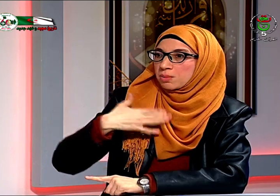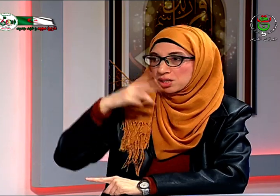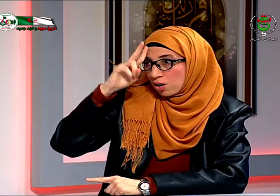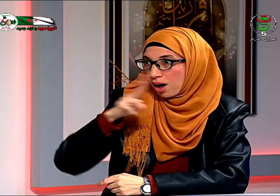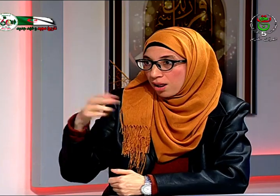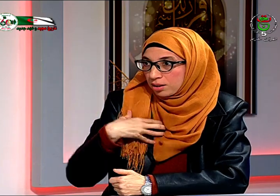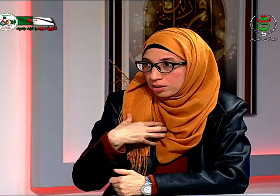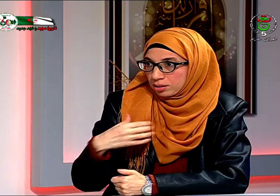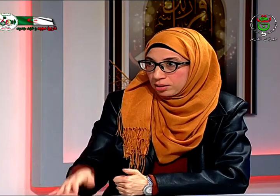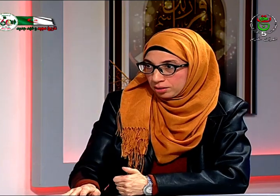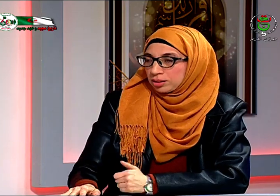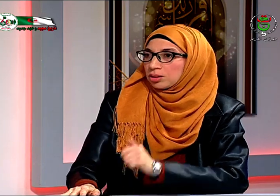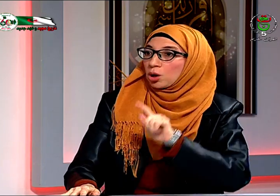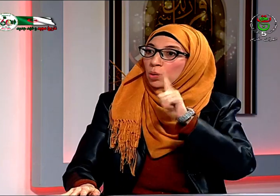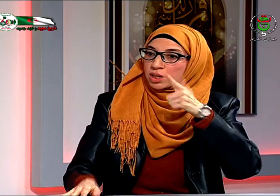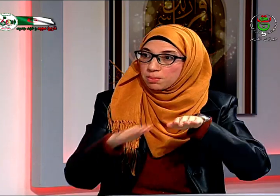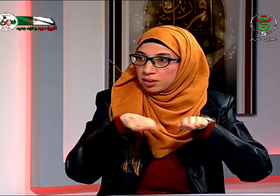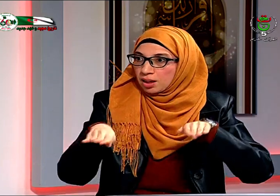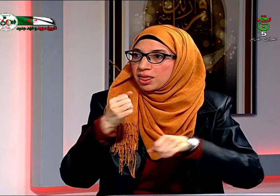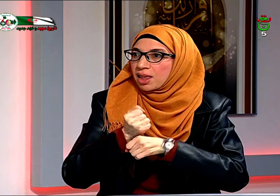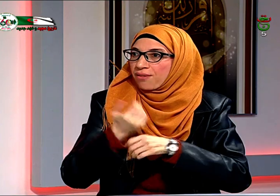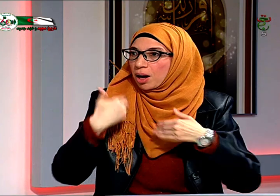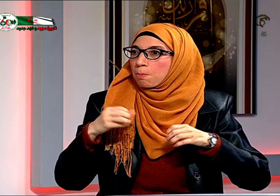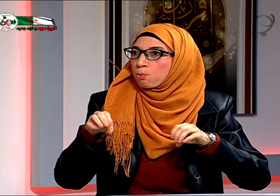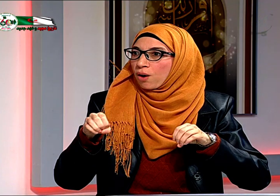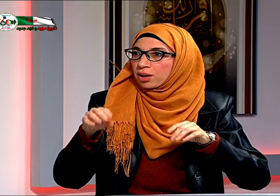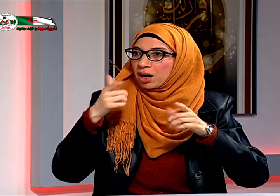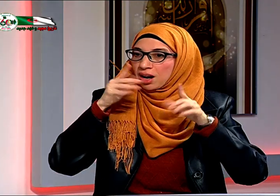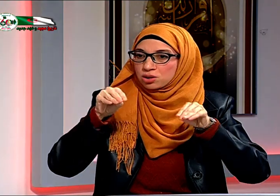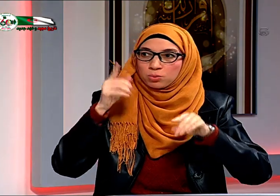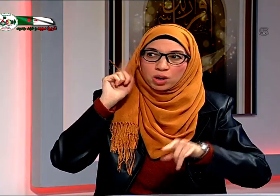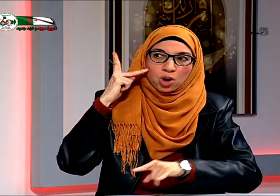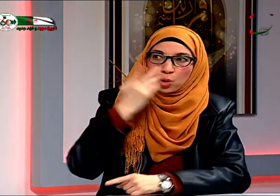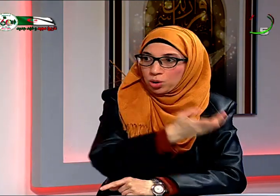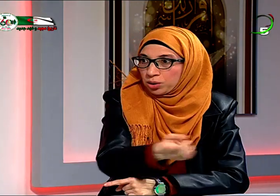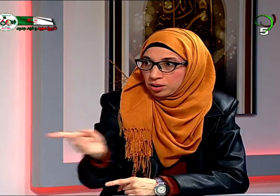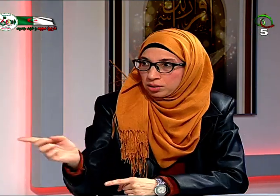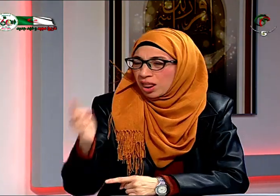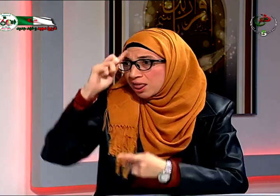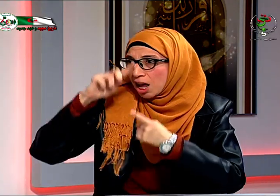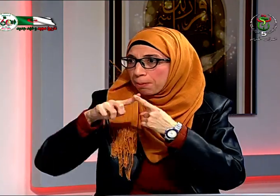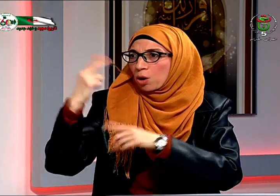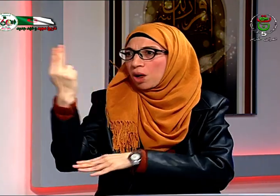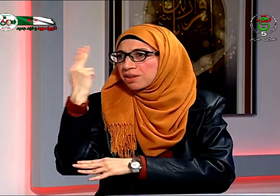أنا الأمينة العامة للجمعية وكذلك في نفس الوقت أعمل كمدرسة أطفال الصم